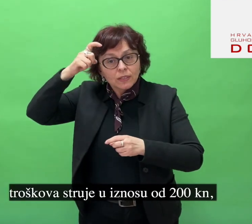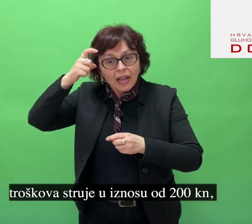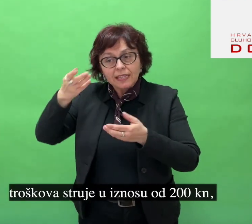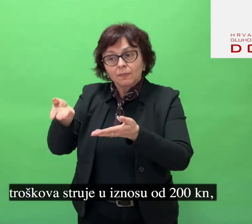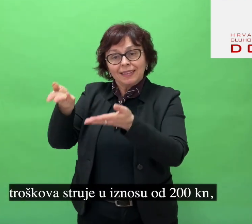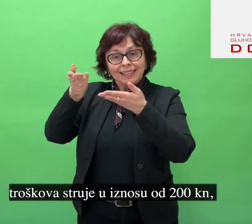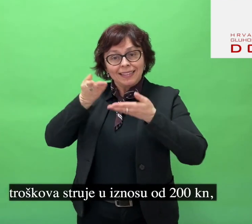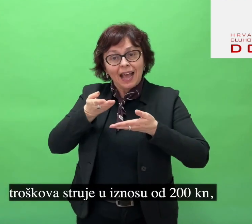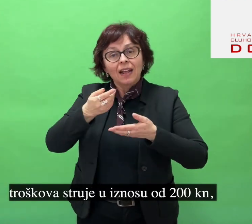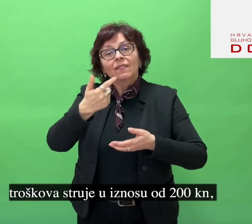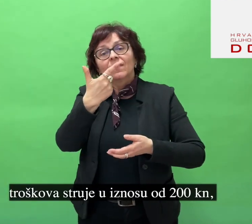200 kuna,